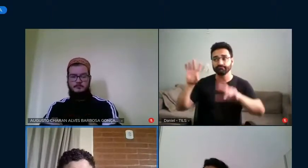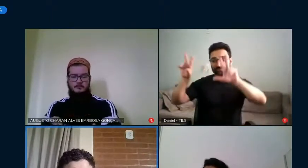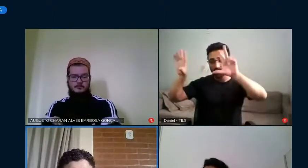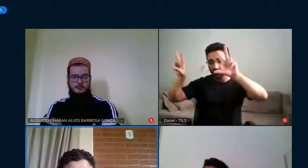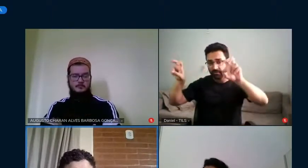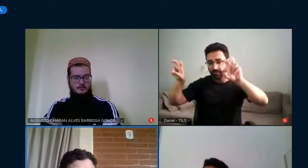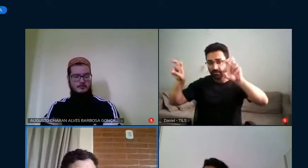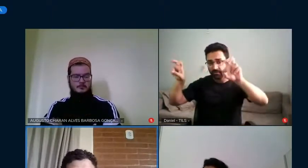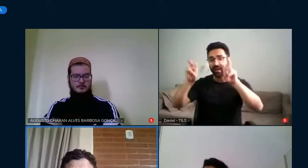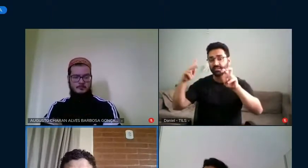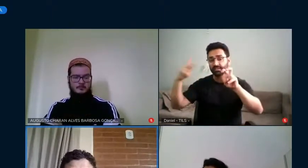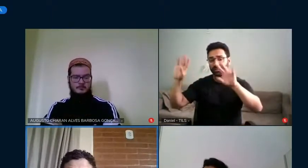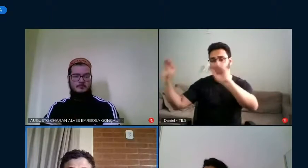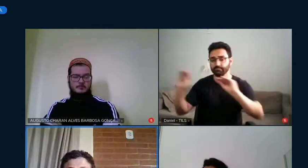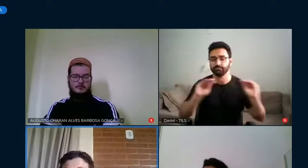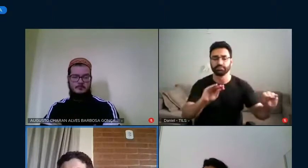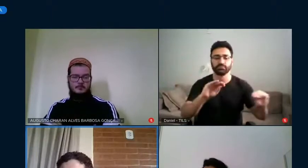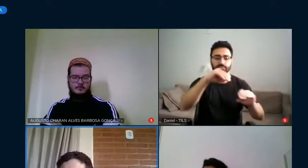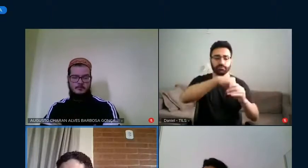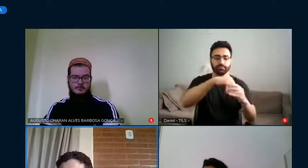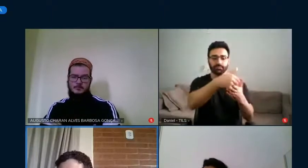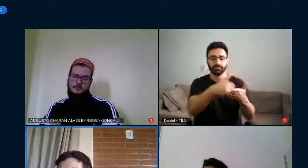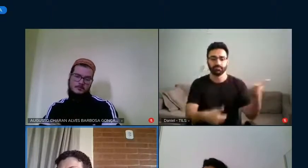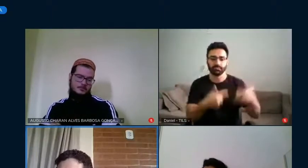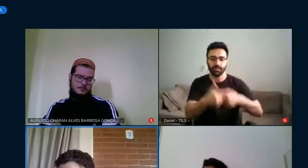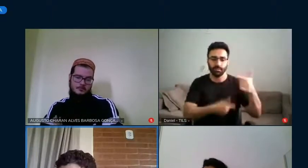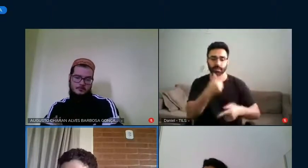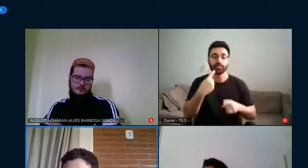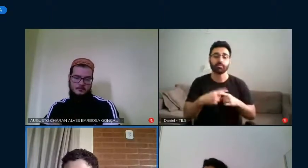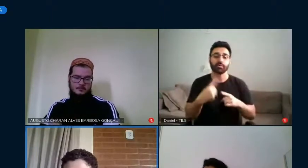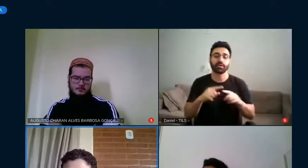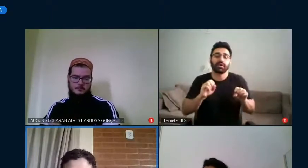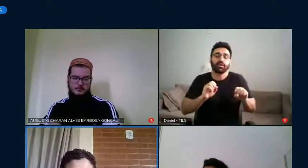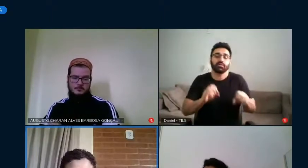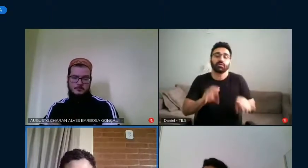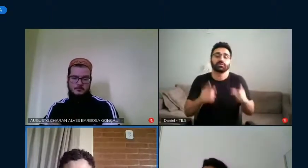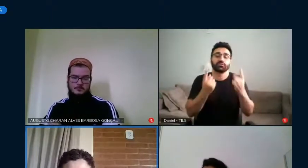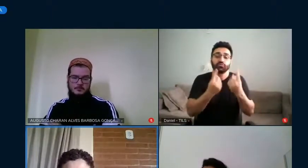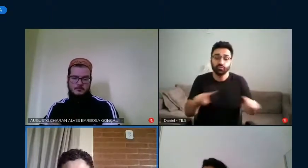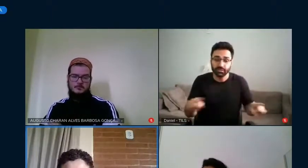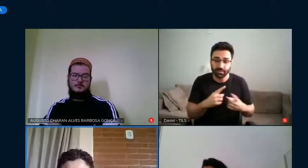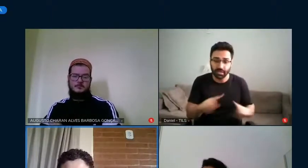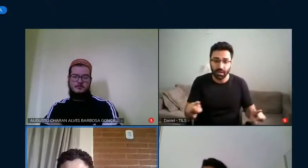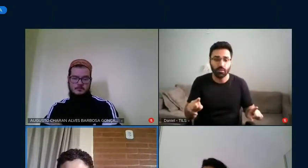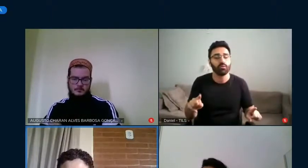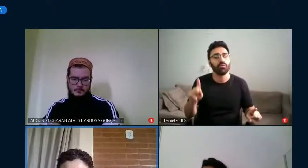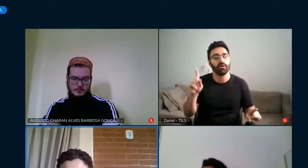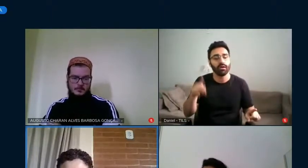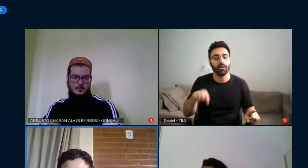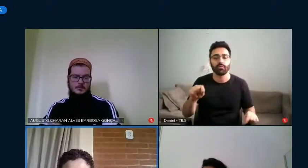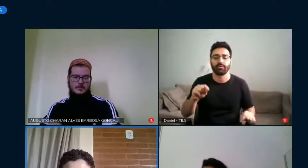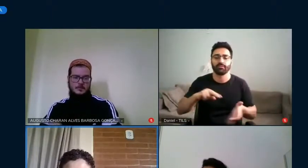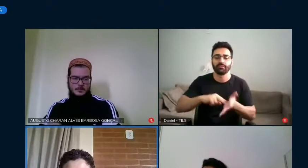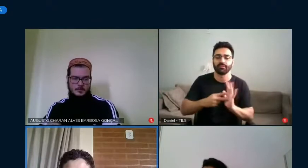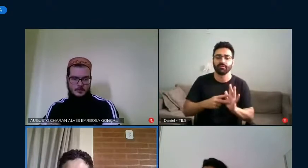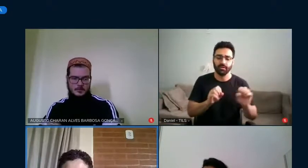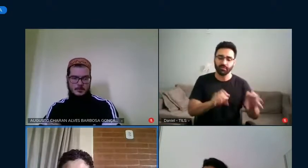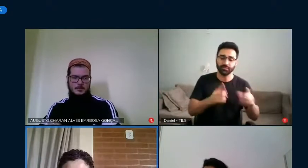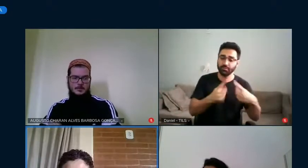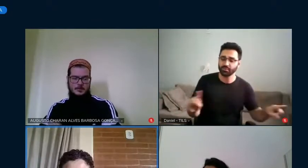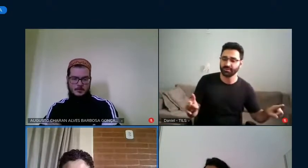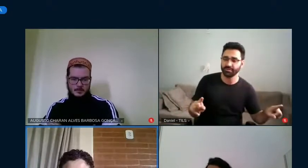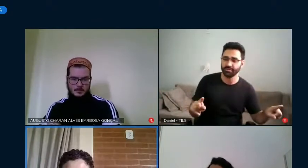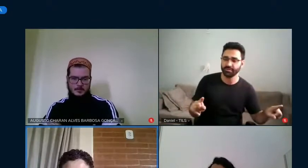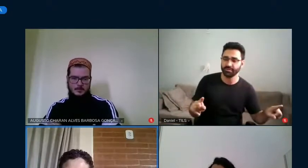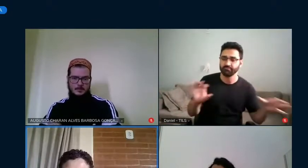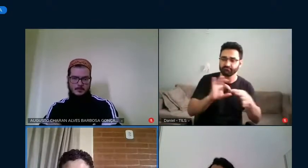pontue isso, porque a educação musical, como diz Augusto Charan, é uma unidade, educação música, é preciso haver um